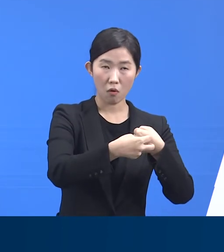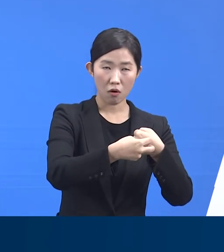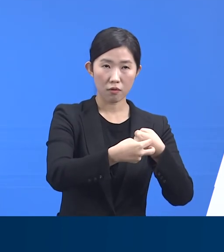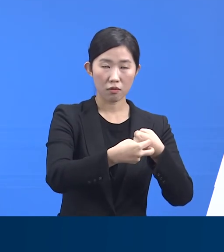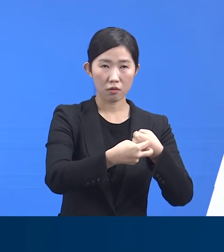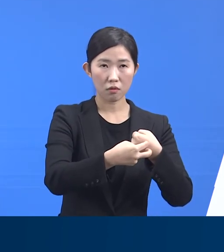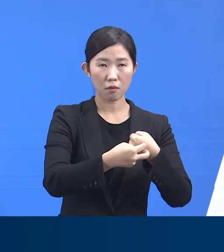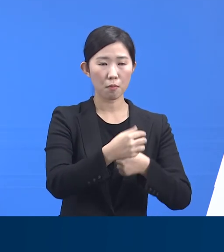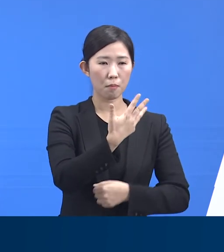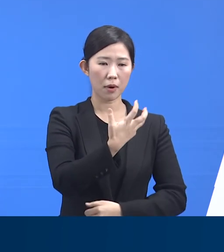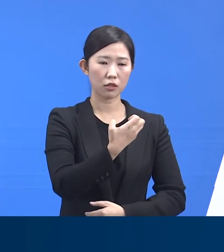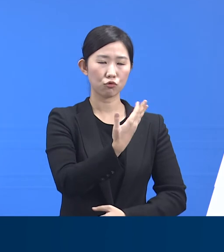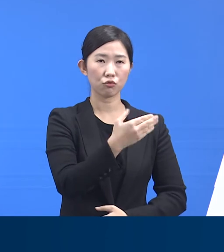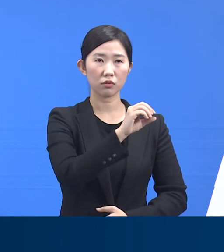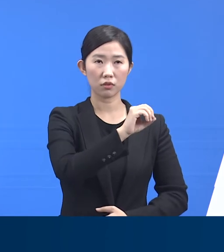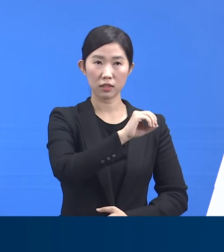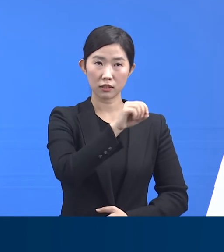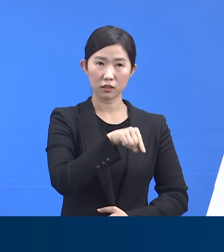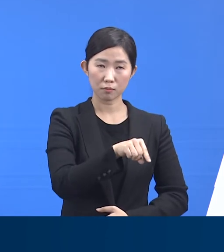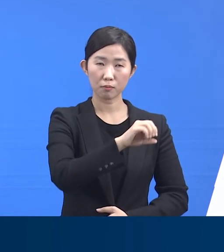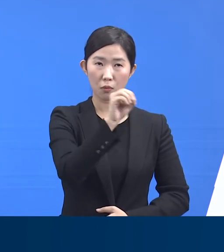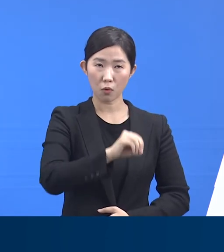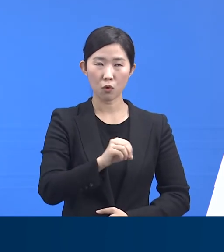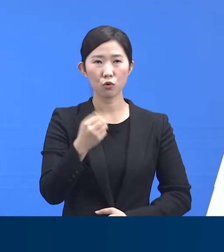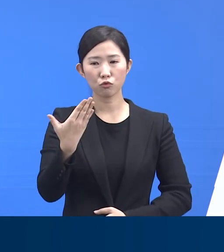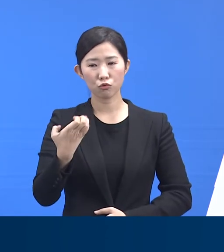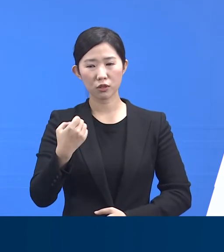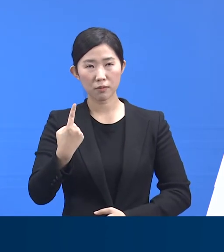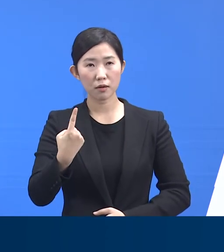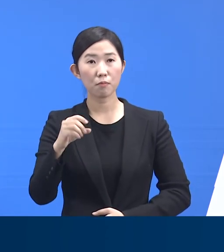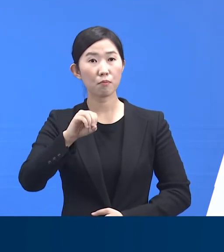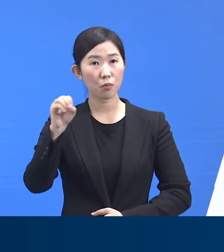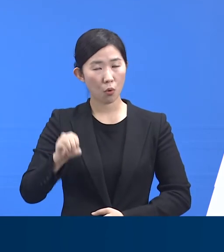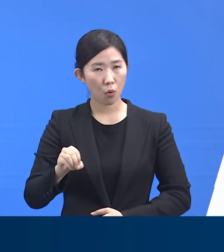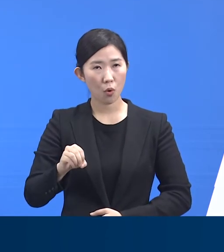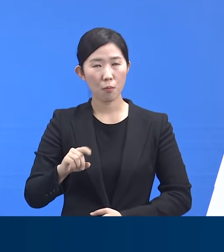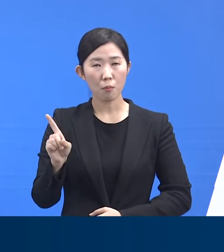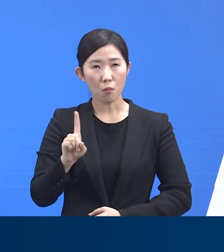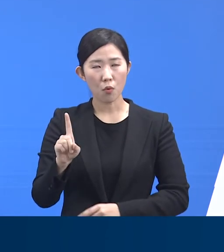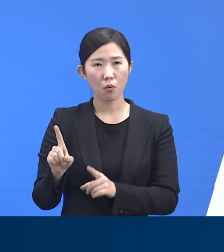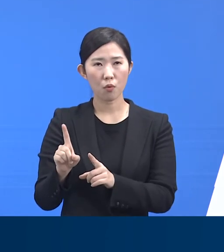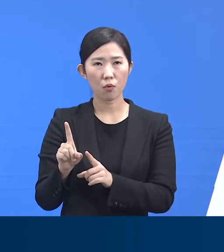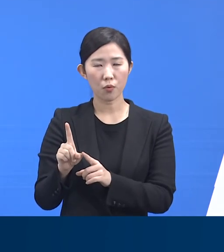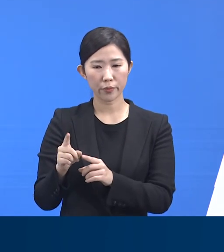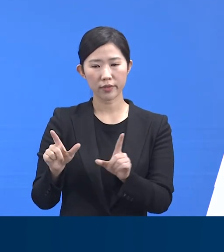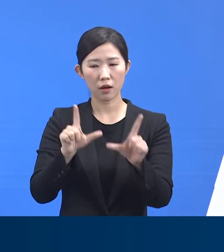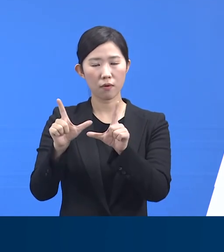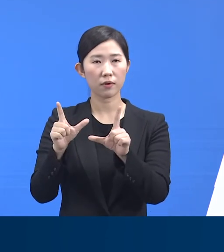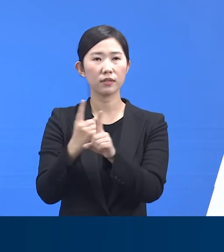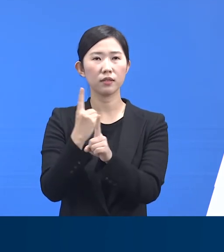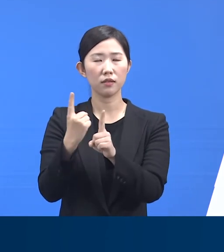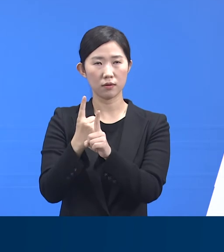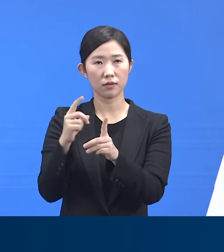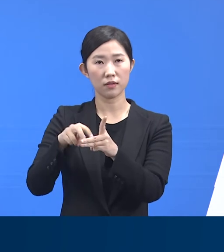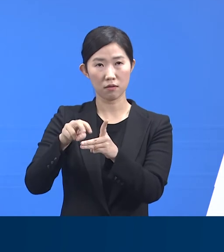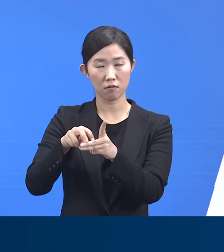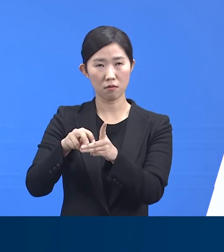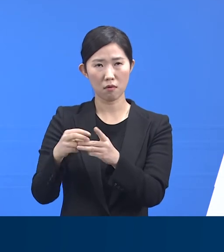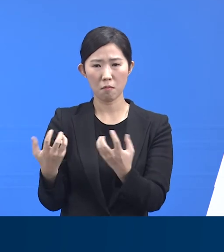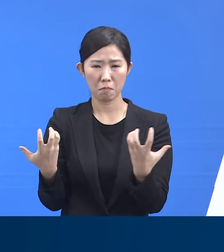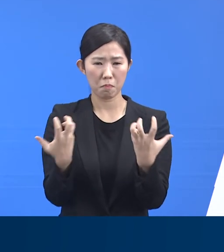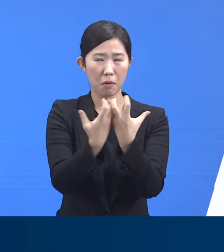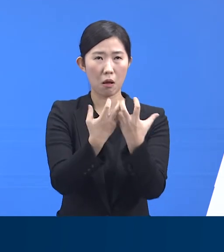각각 89.2%와 91.8%로 포화상태에 다다르고 있습니다. 이러한 포화상태로 인한